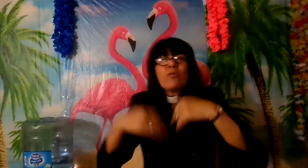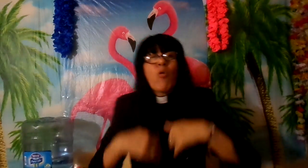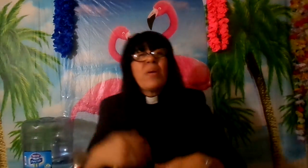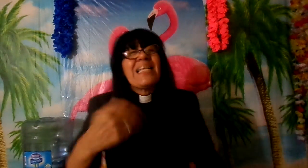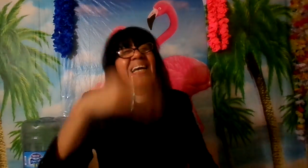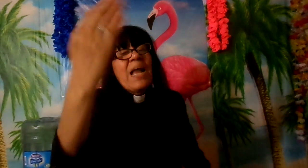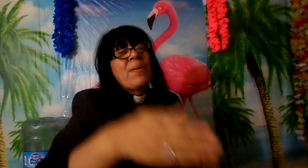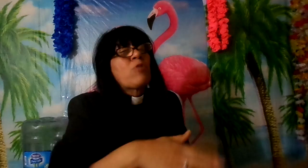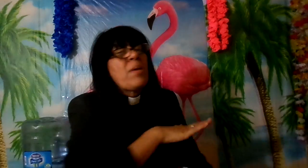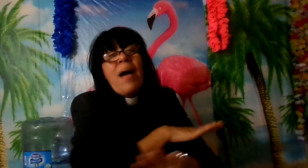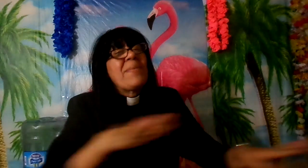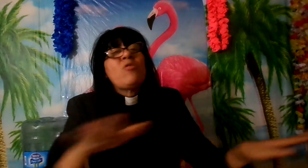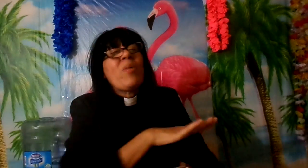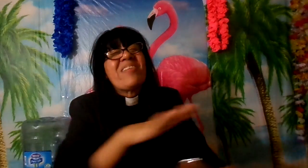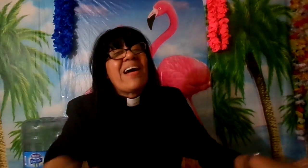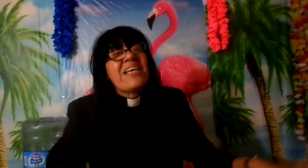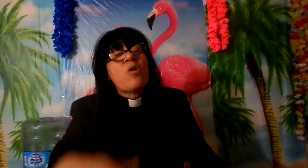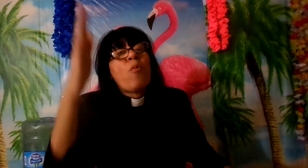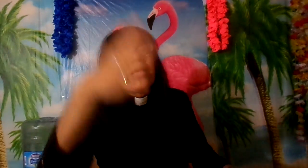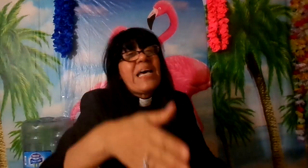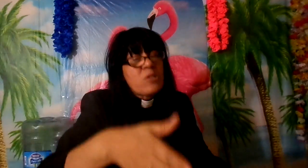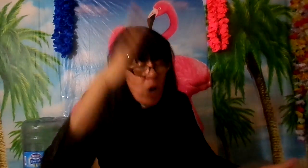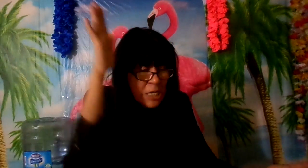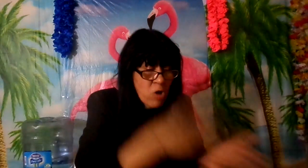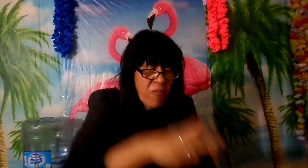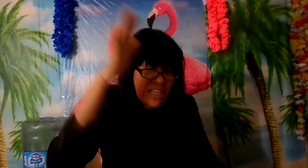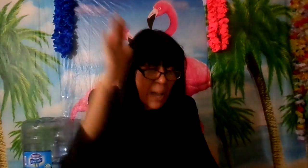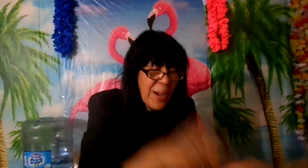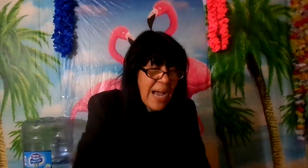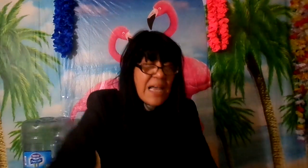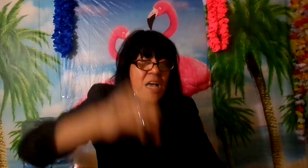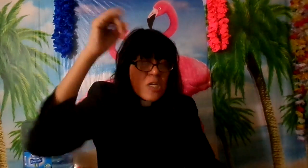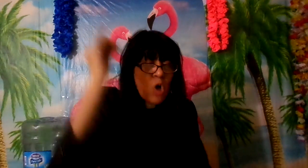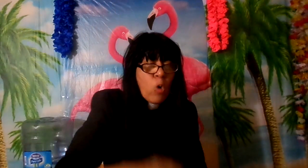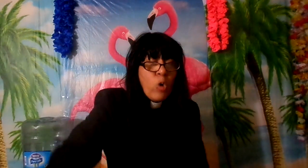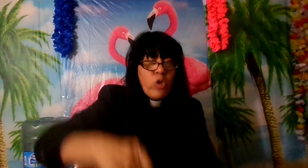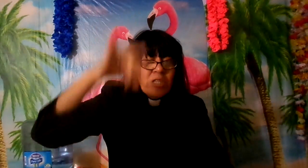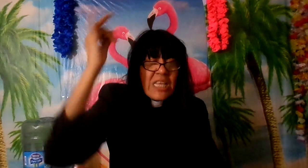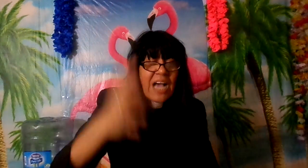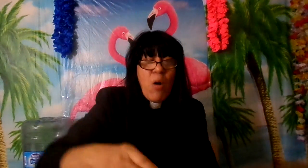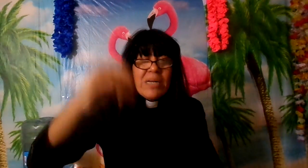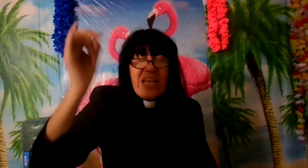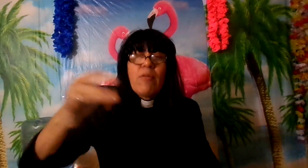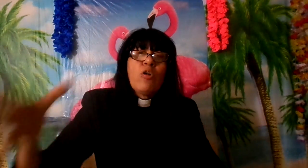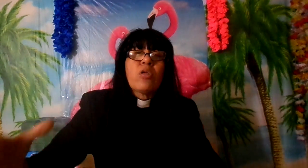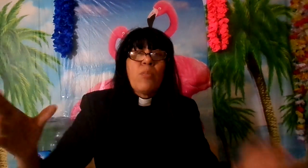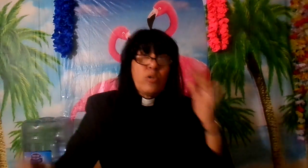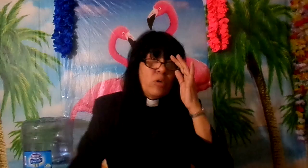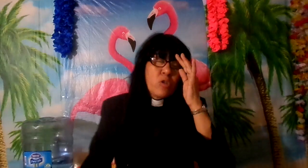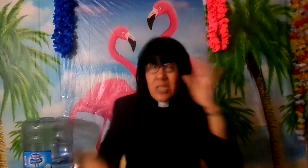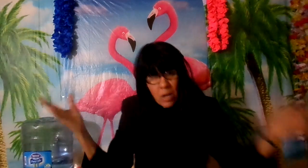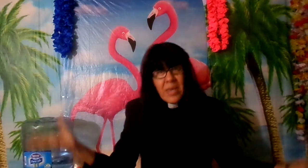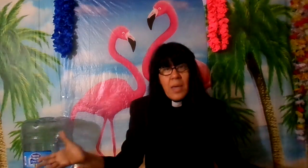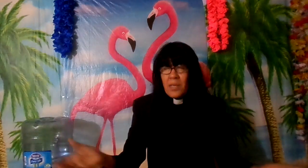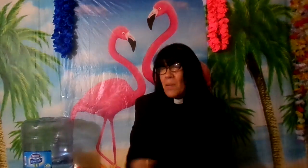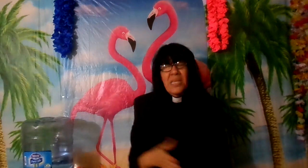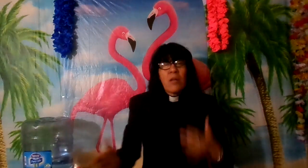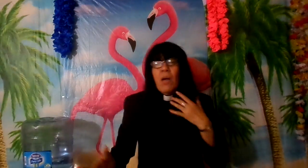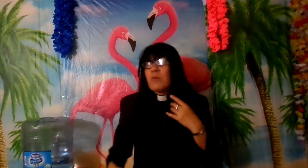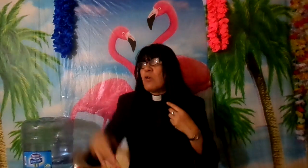tocó a dile que las pantomimas a mí no me llega a eso porque eso son fiestas paganas son cultos dedicados al diablo y los demonios y yo se lo dije y me dijeron a mí usted es